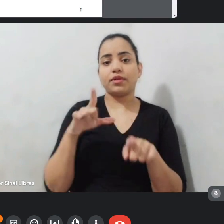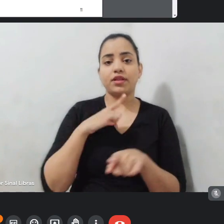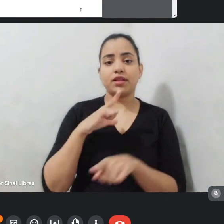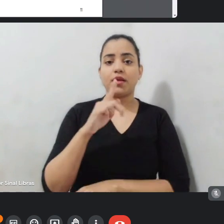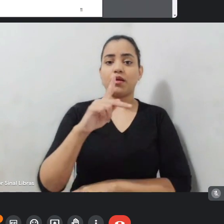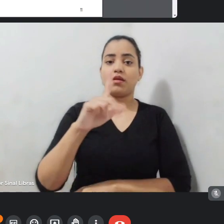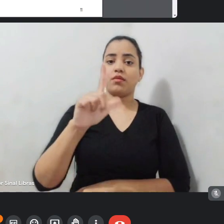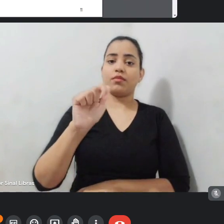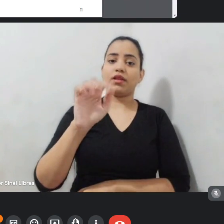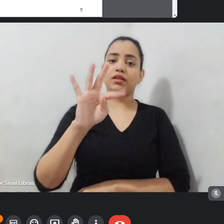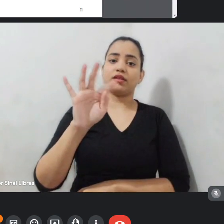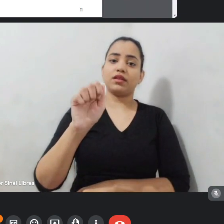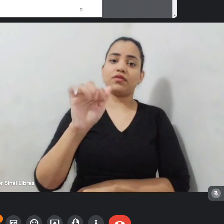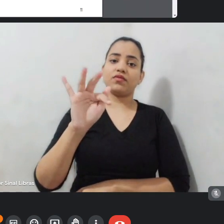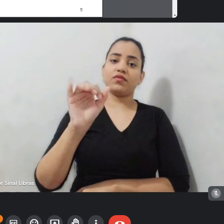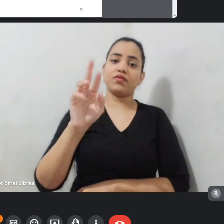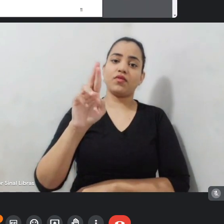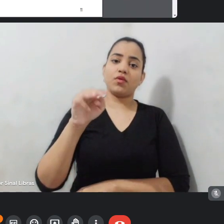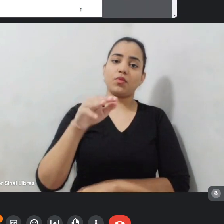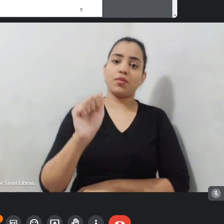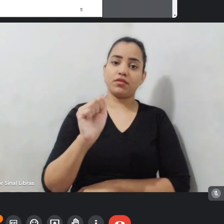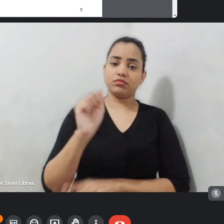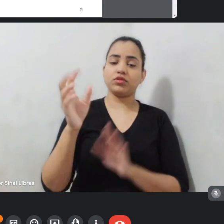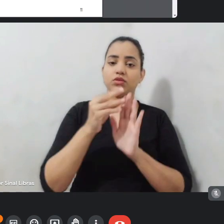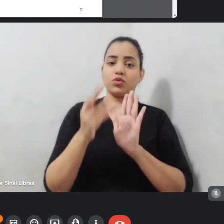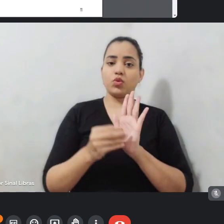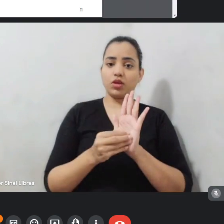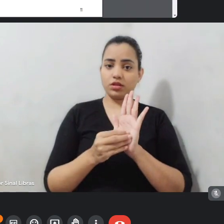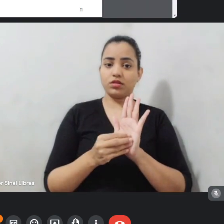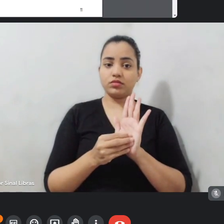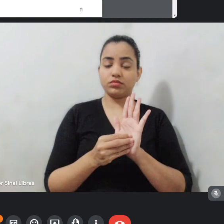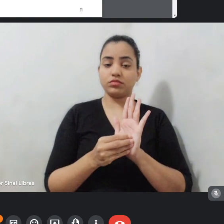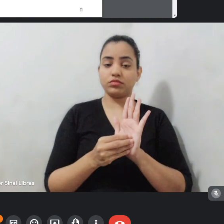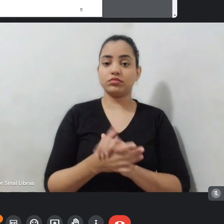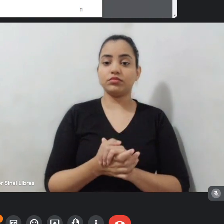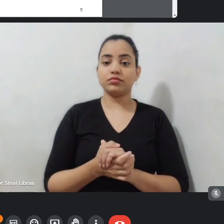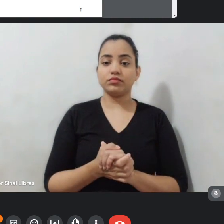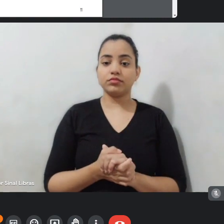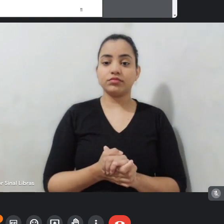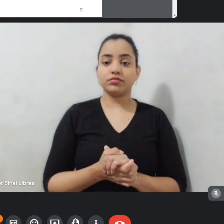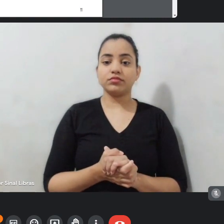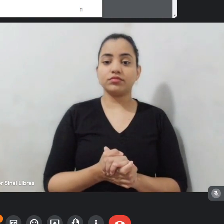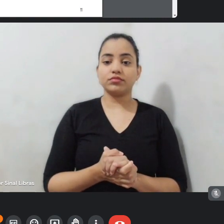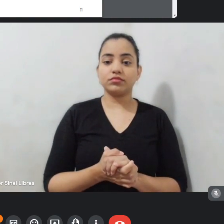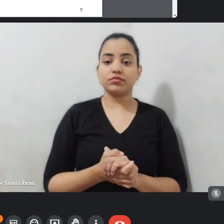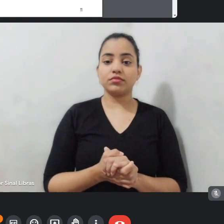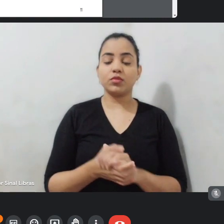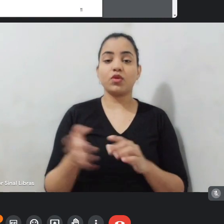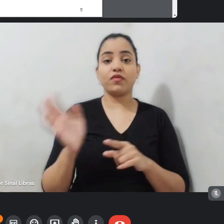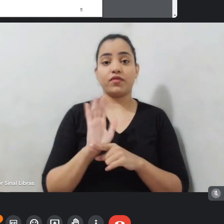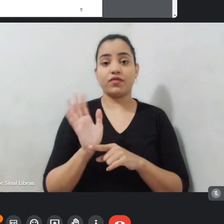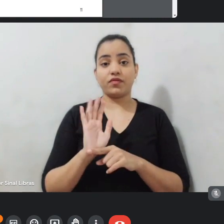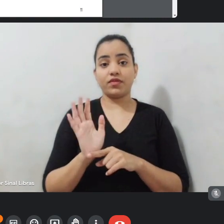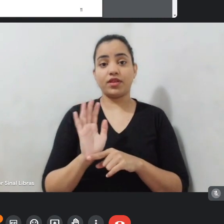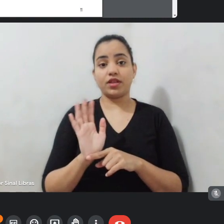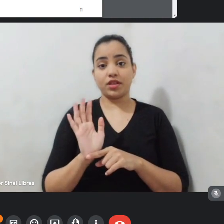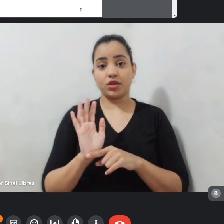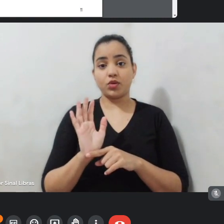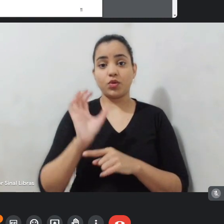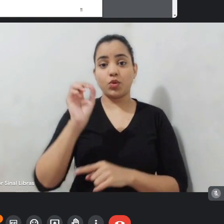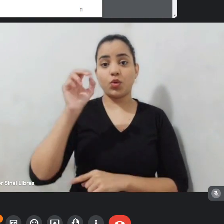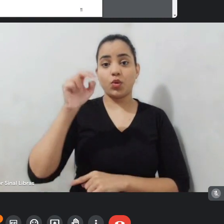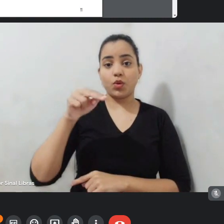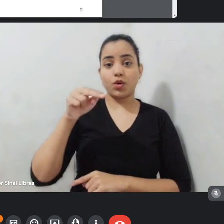digital, as plataformas de video on demand, e assim está, ainda a gente utiliza no Brasil a expressão, video on demand.